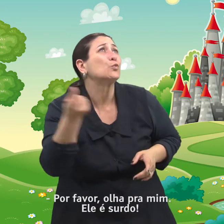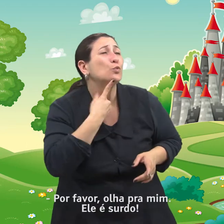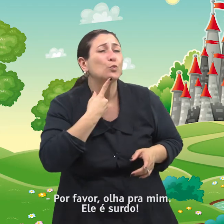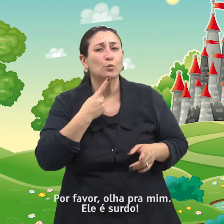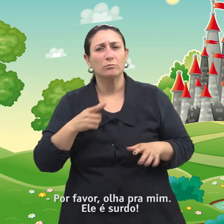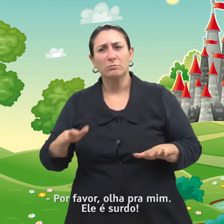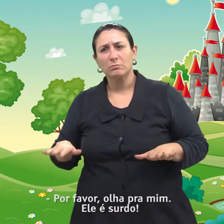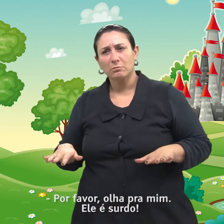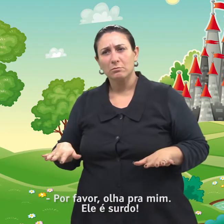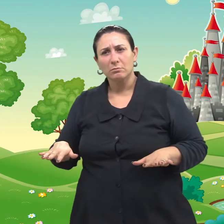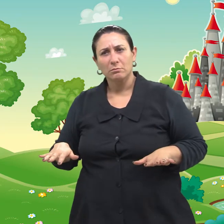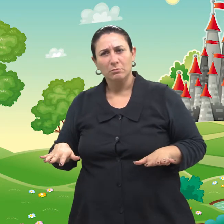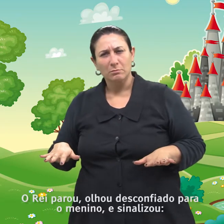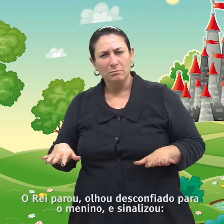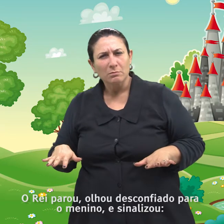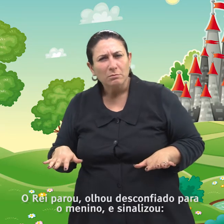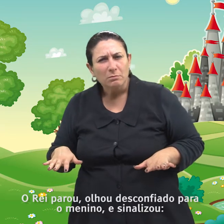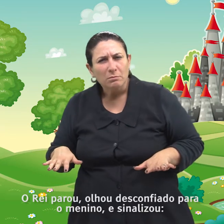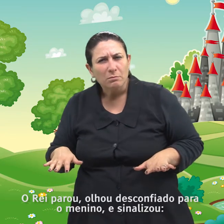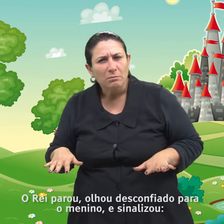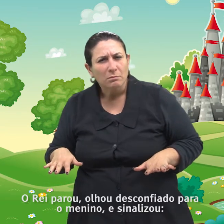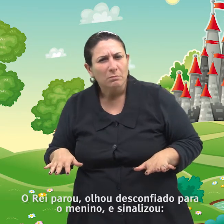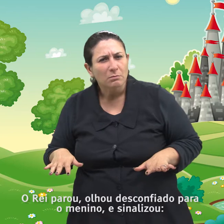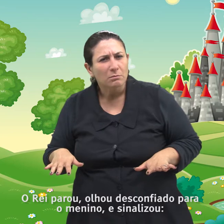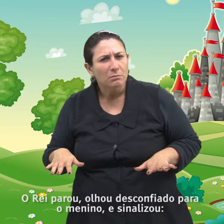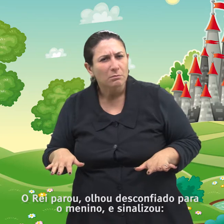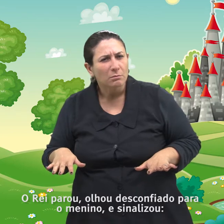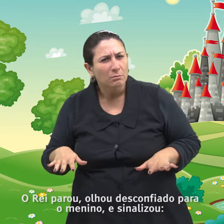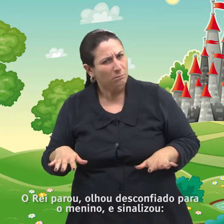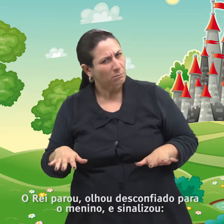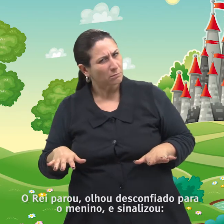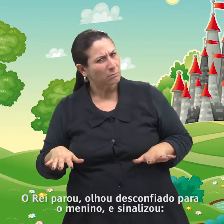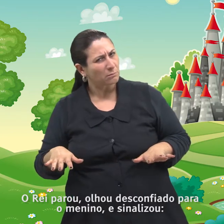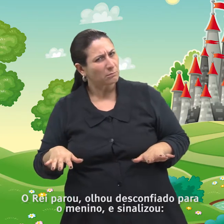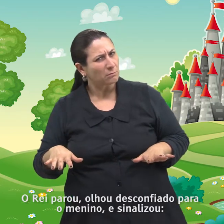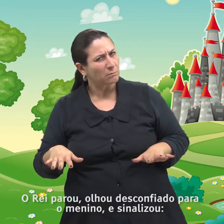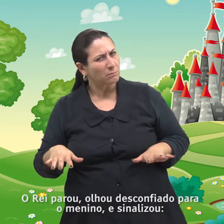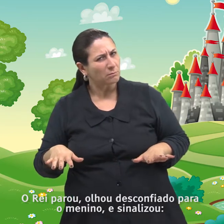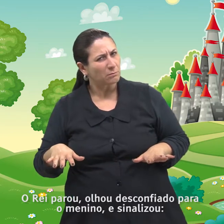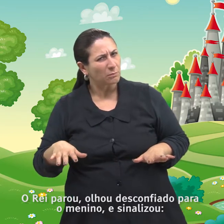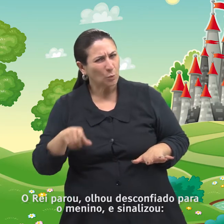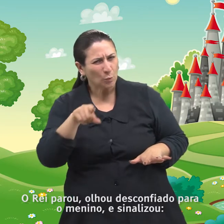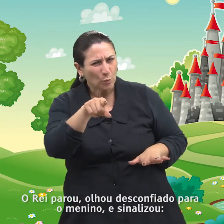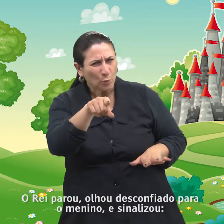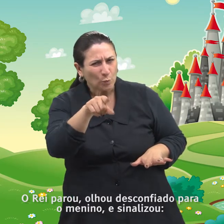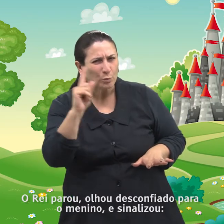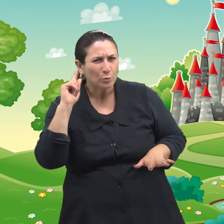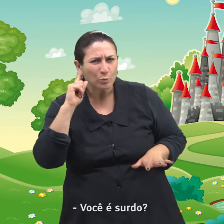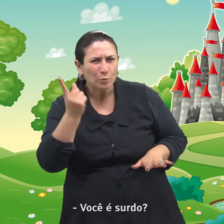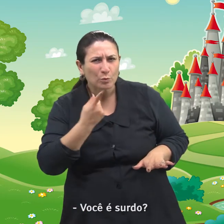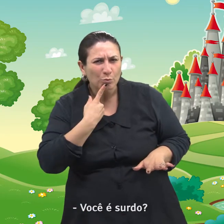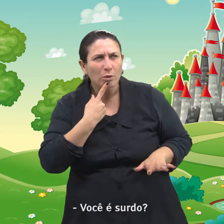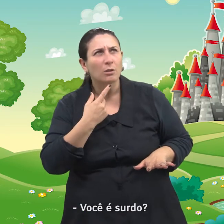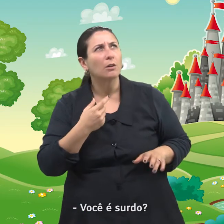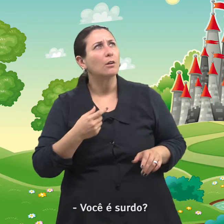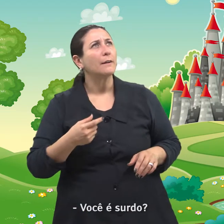Ele é surdo. O rei parou, olhou desconfiado para o menino e sinalizou. Você é surdo?